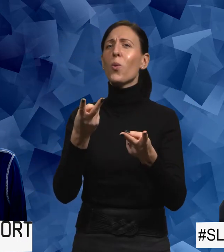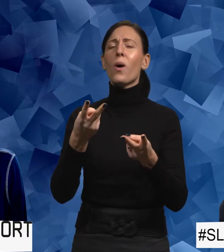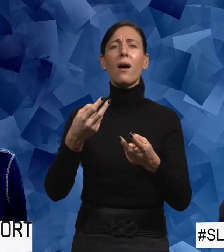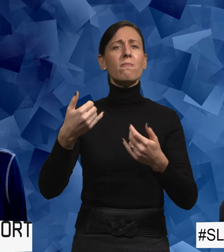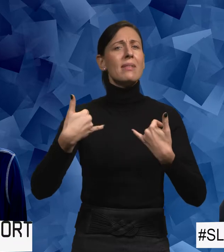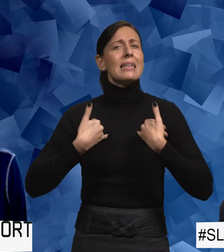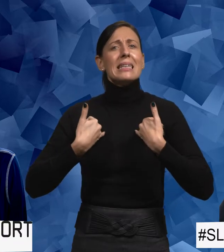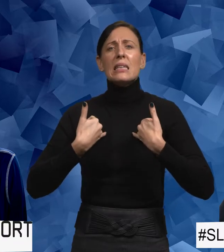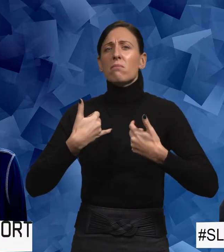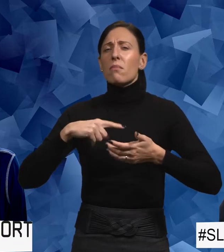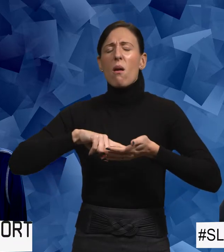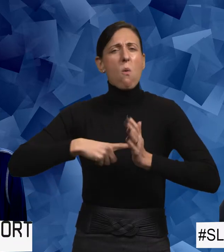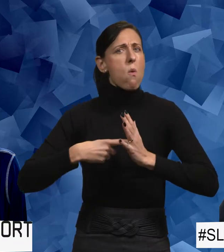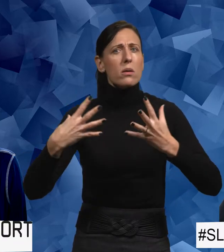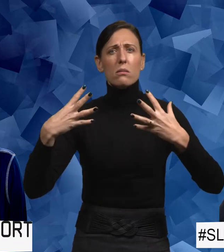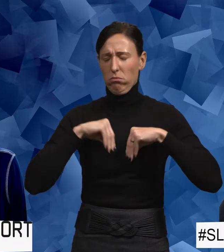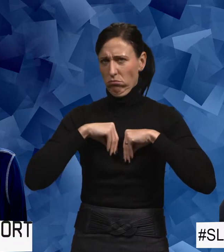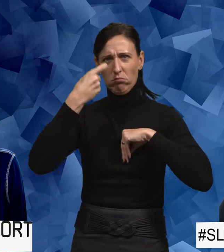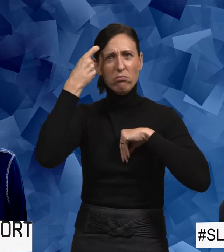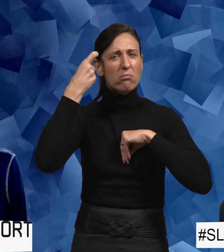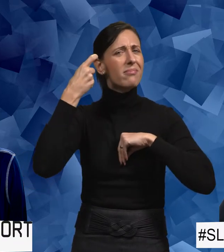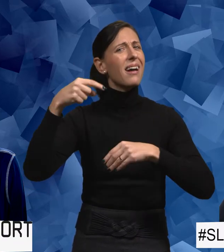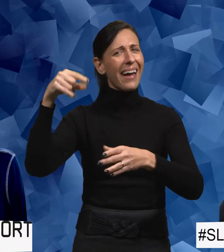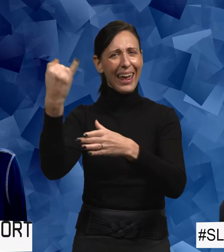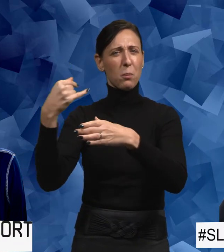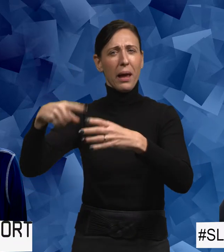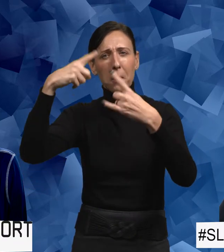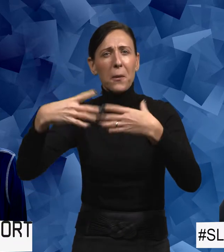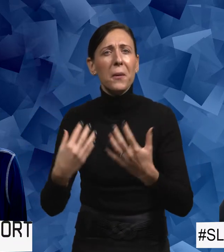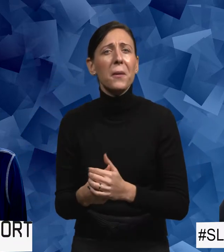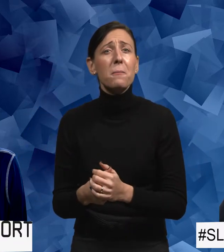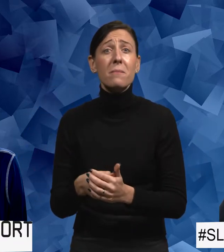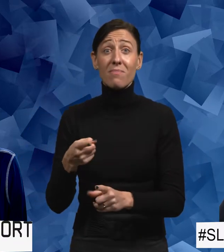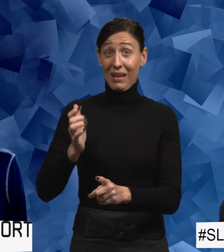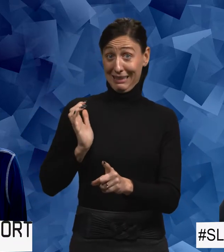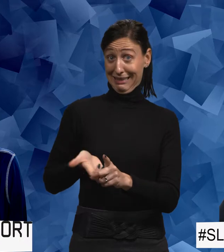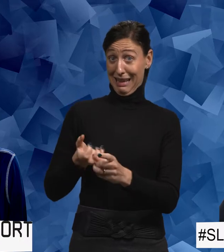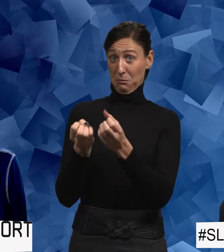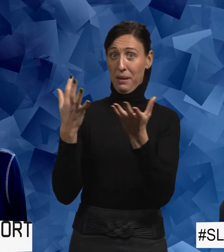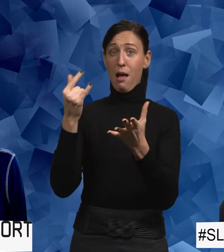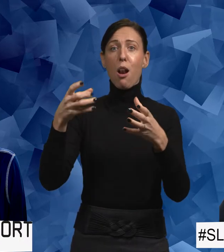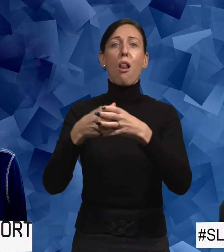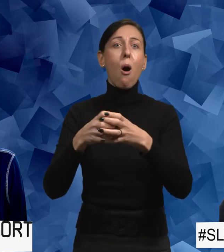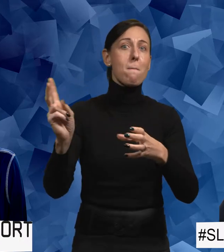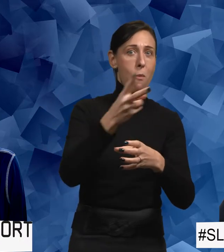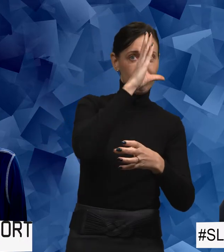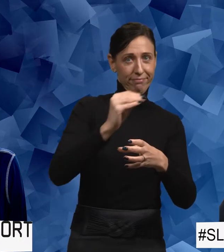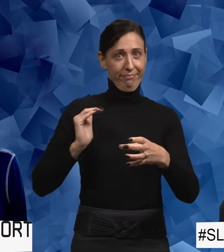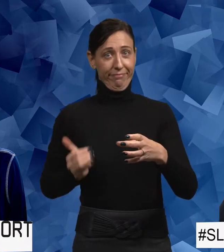sitter hårt den här kulturen. Alltså den här tjejen spelade i ett lag med både killar och tjejer.